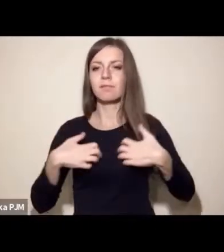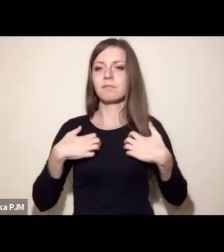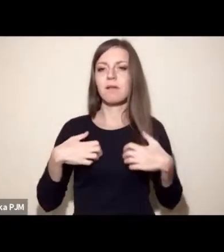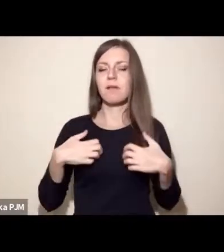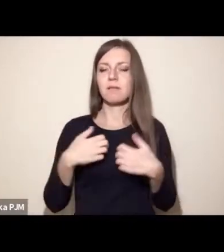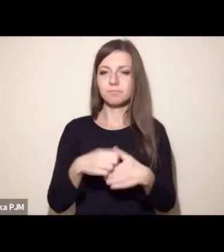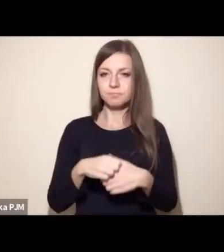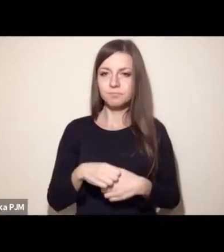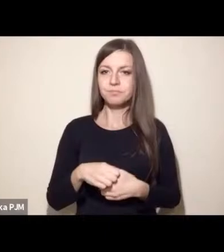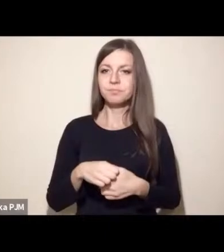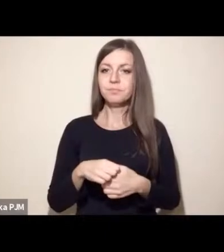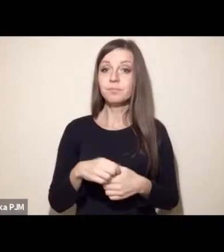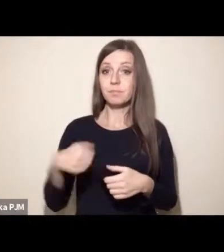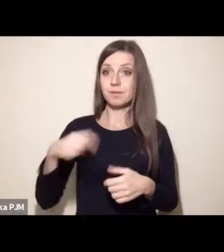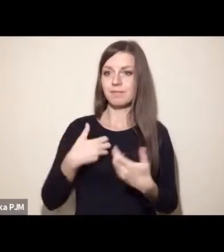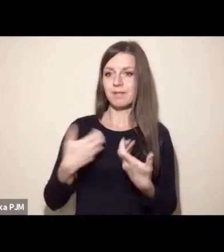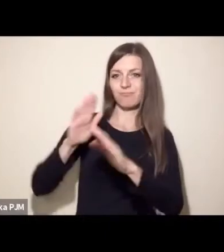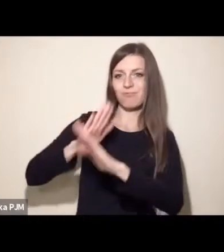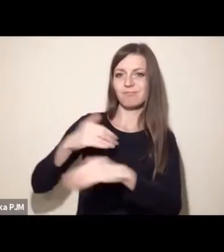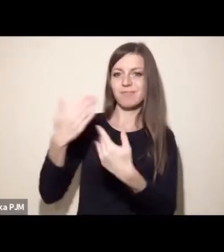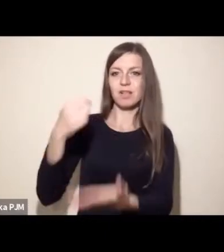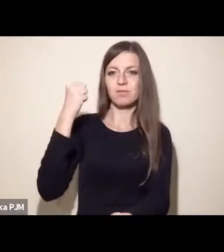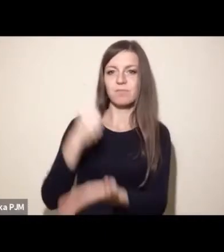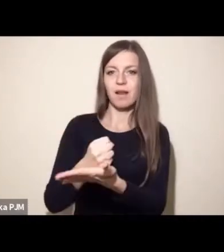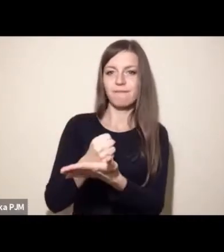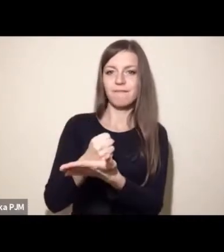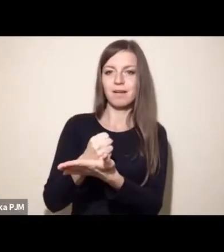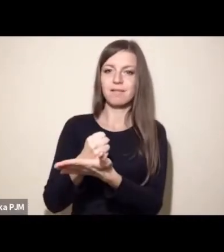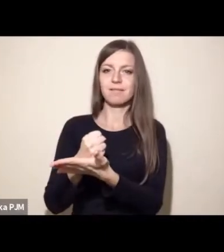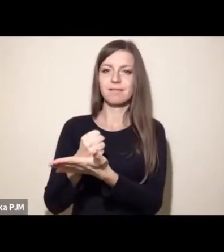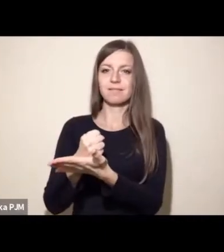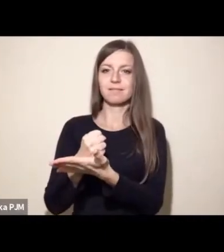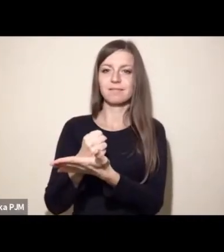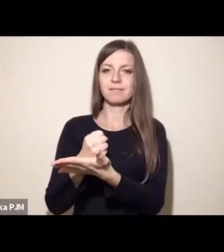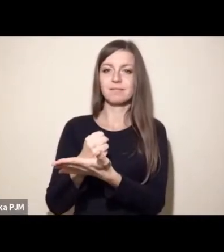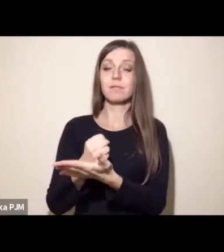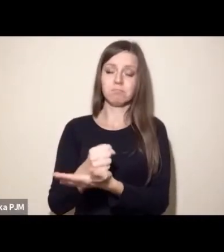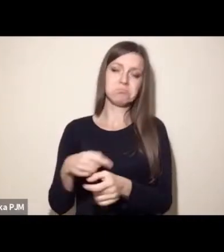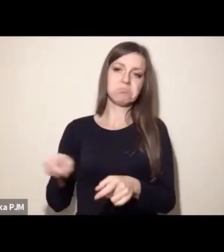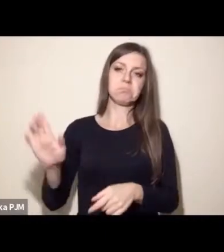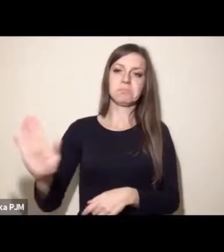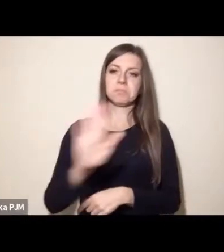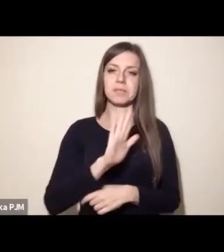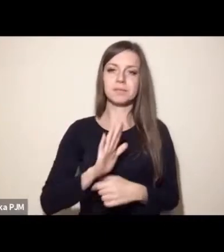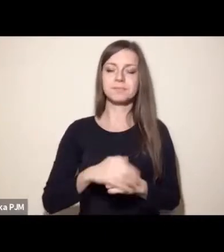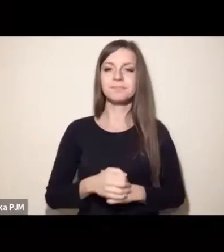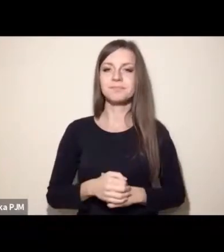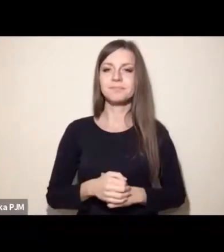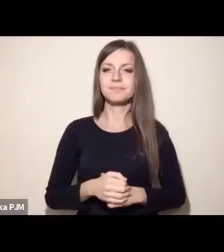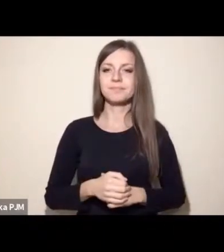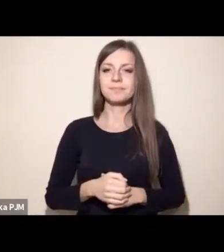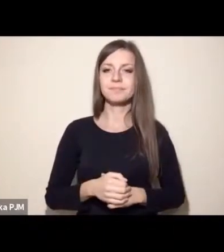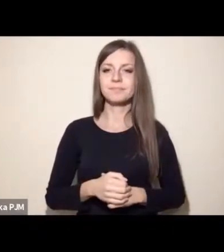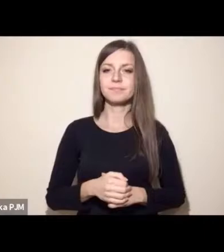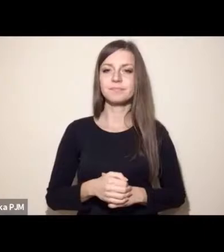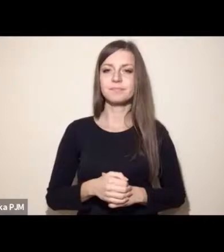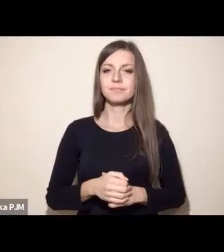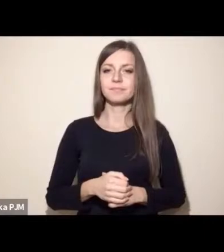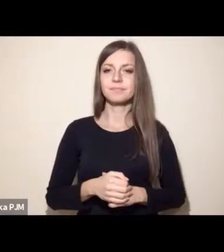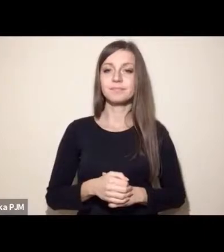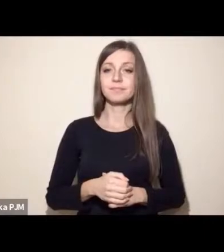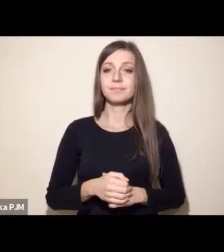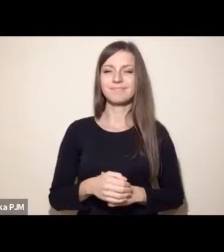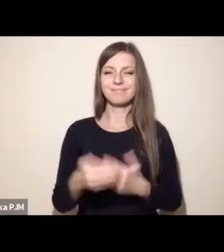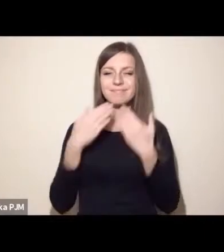chronić, które chcemy dać prawa, które chcemy dać prawa mają. No i to miało mnie posłużyć,